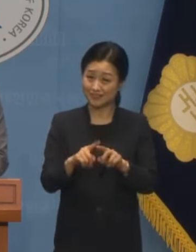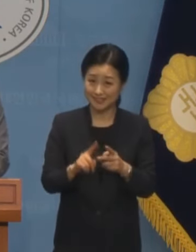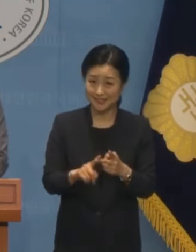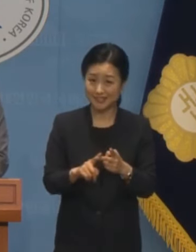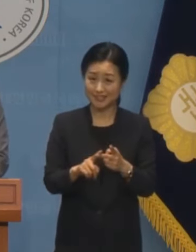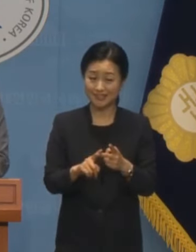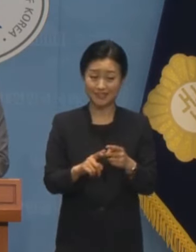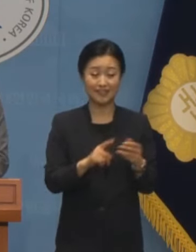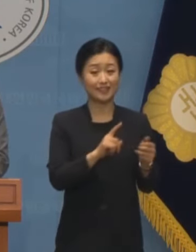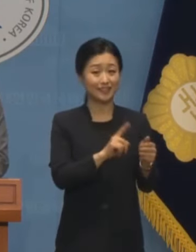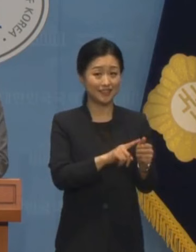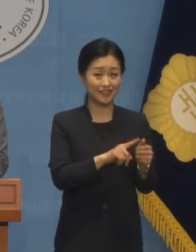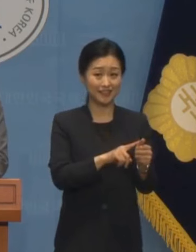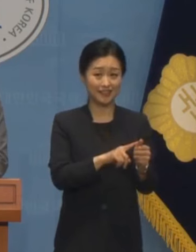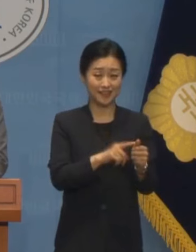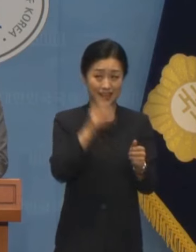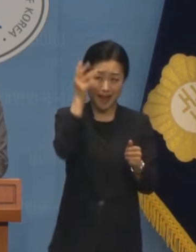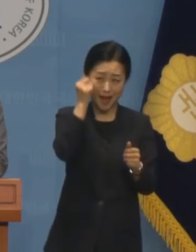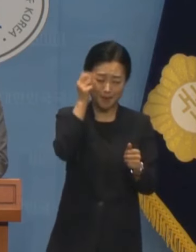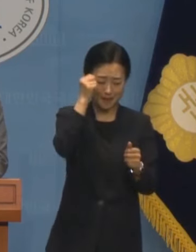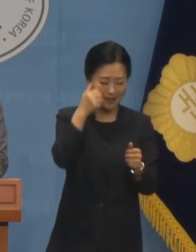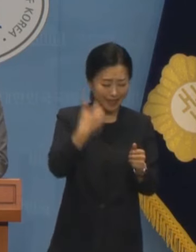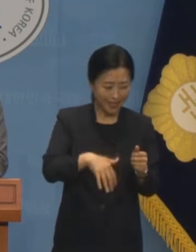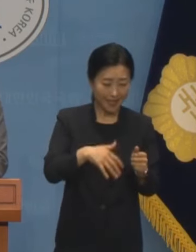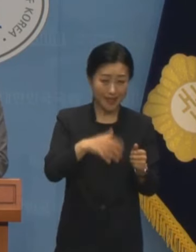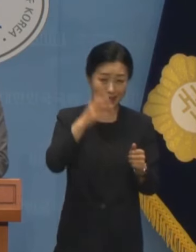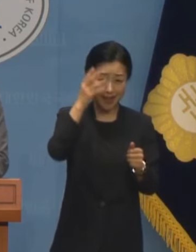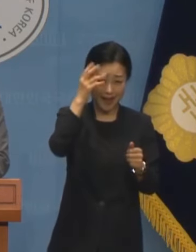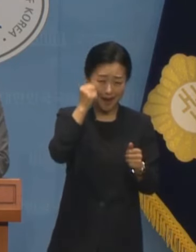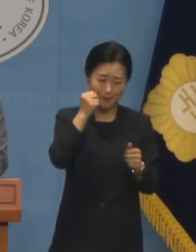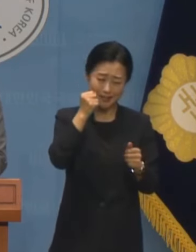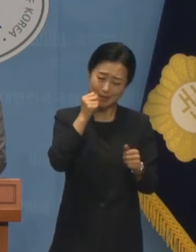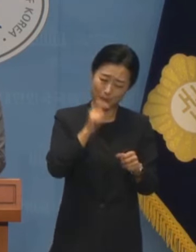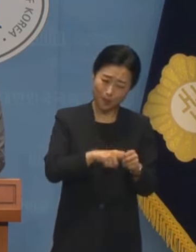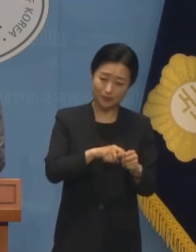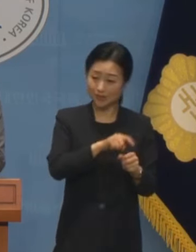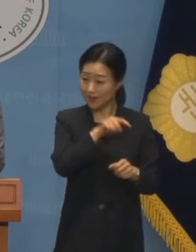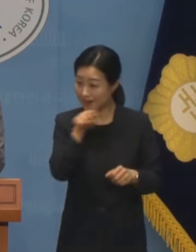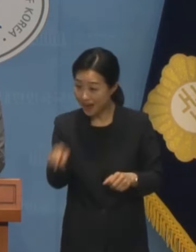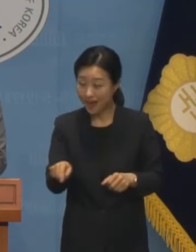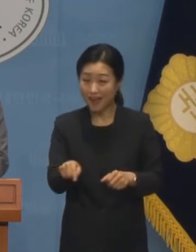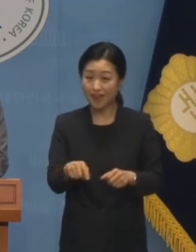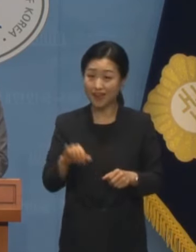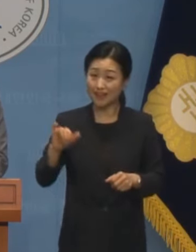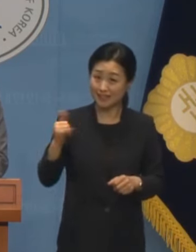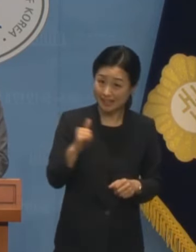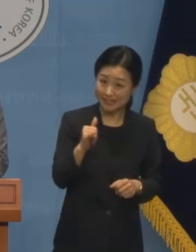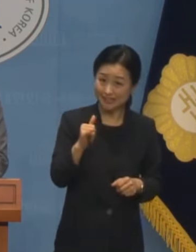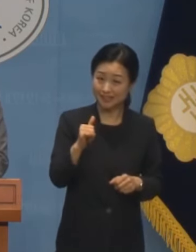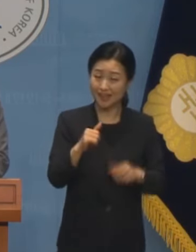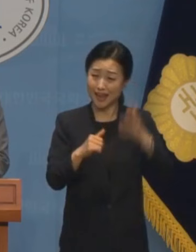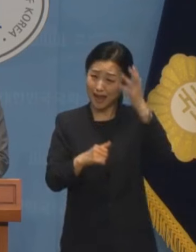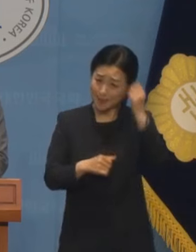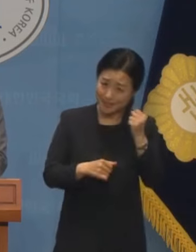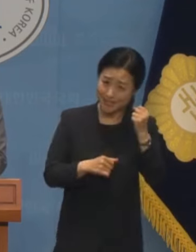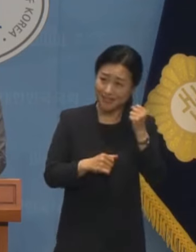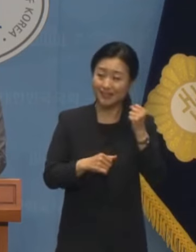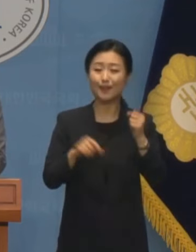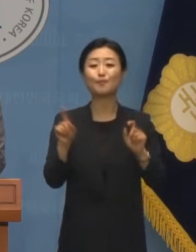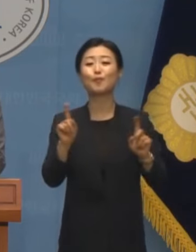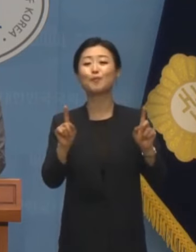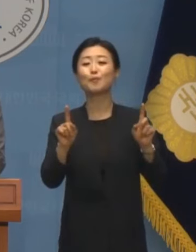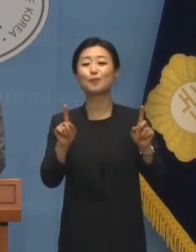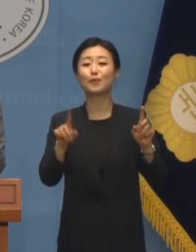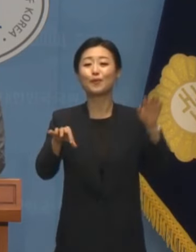장시호씨가 암기를 못해 부른 암기 출정입니까? 데이트 출정이었는지 암기 출정이었는지